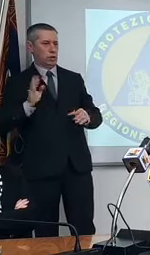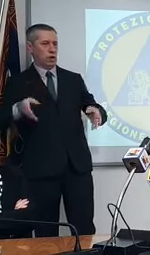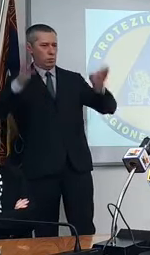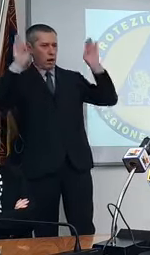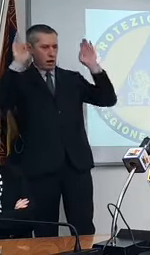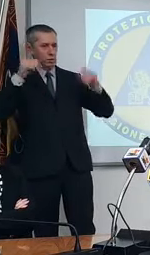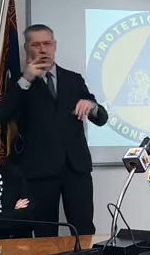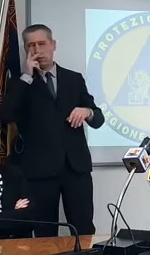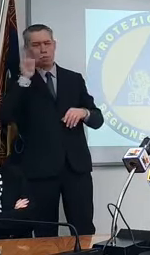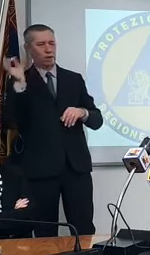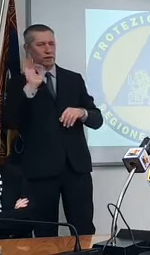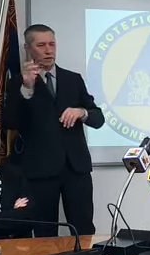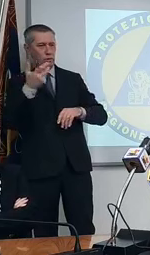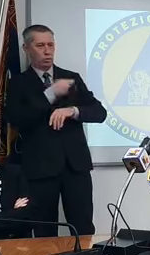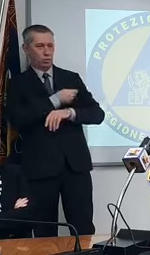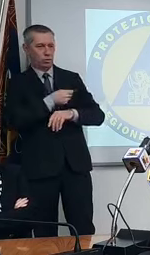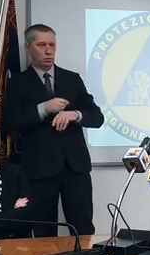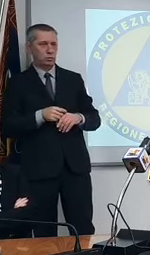prego